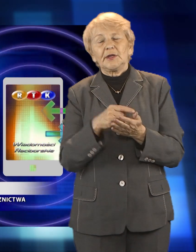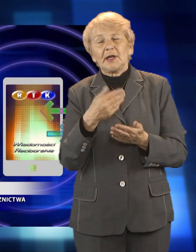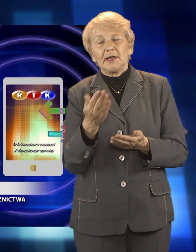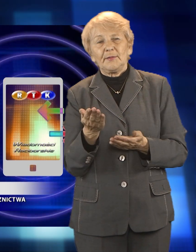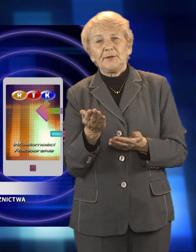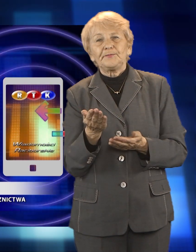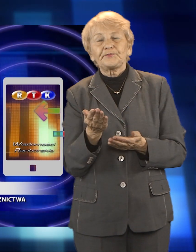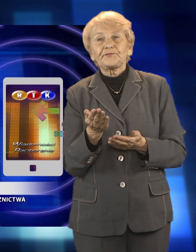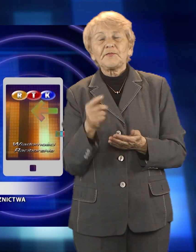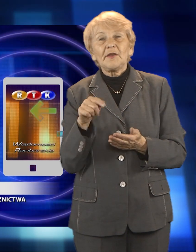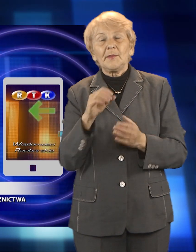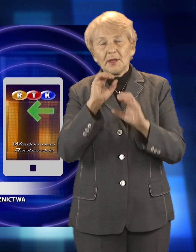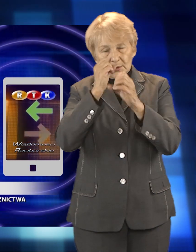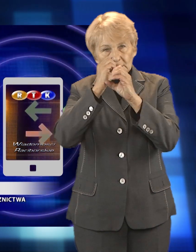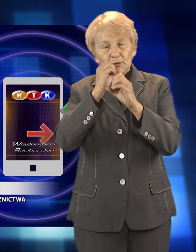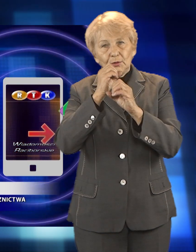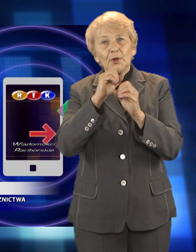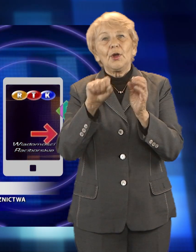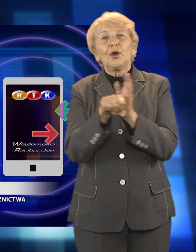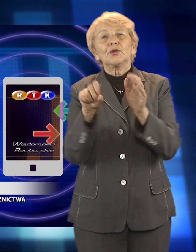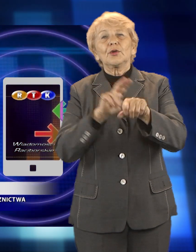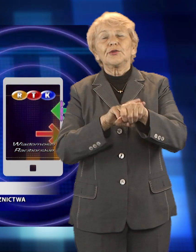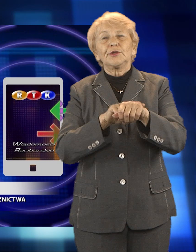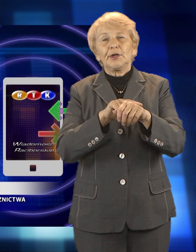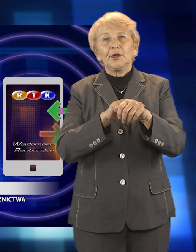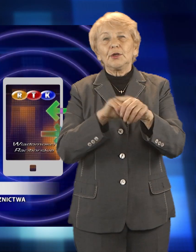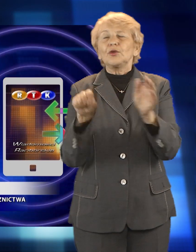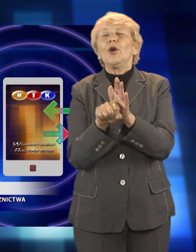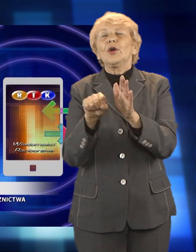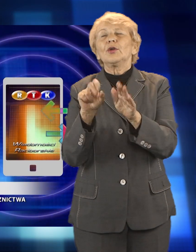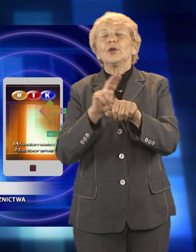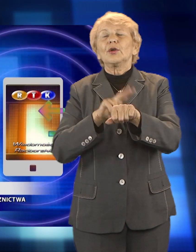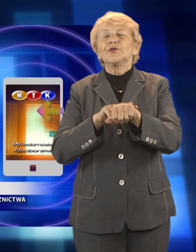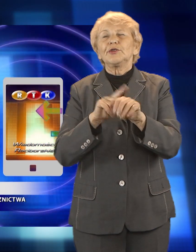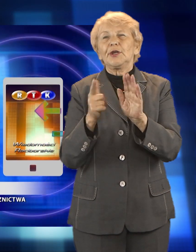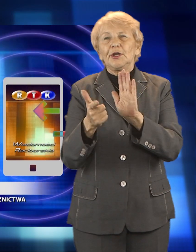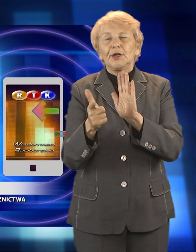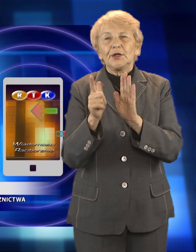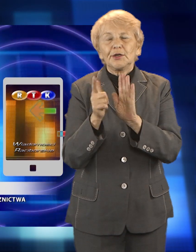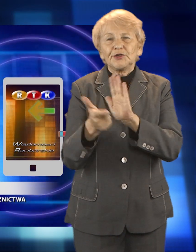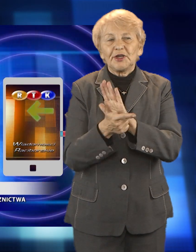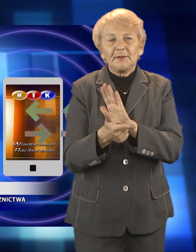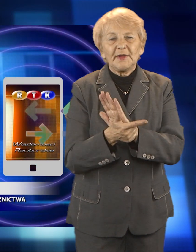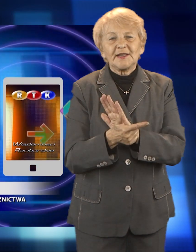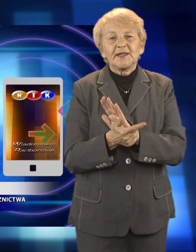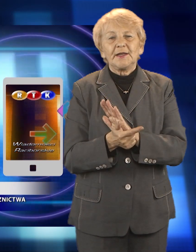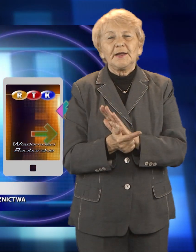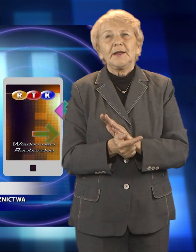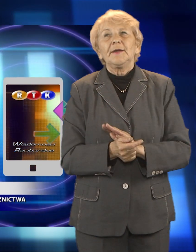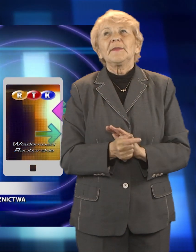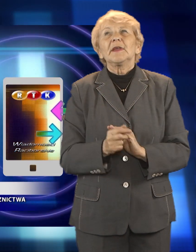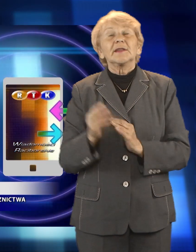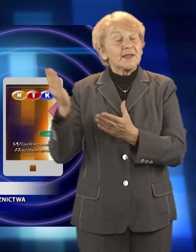Laboratorium nasze planujemy rozszerzyć o większą ilość badań.